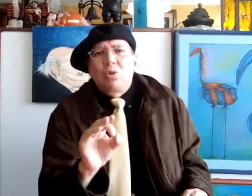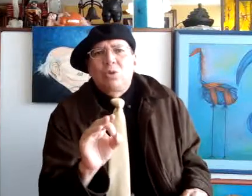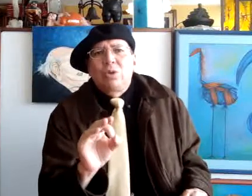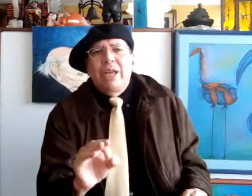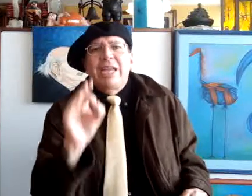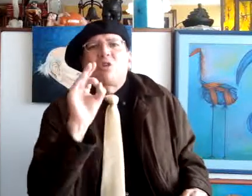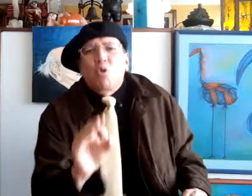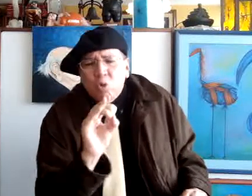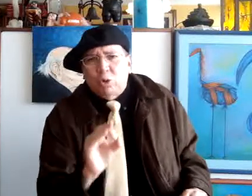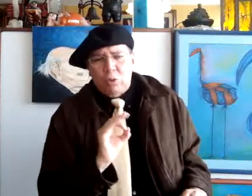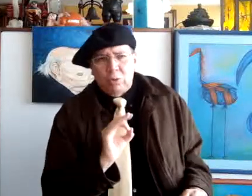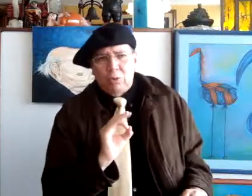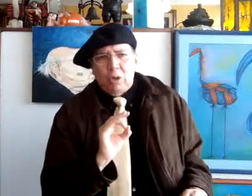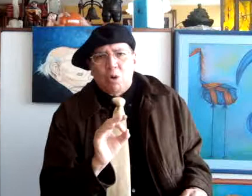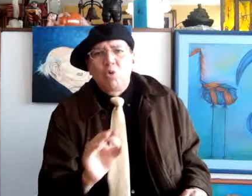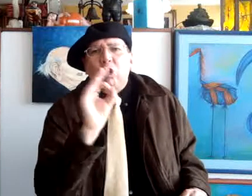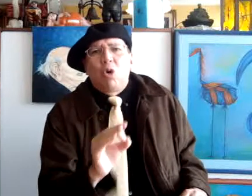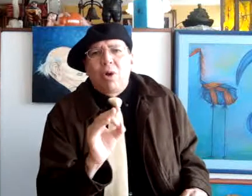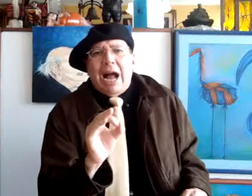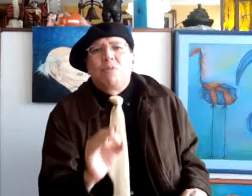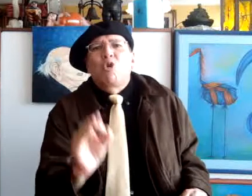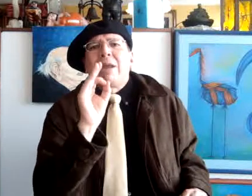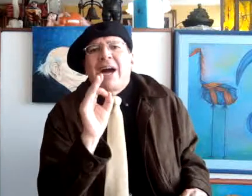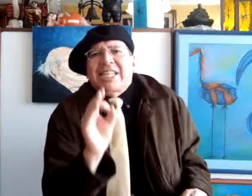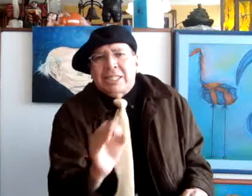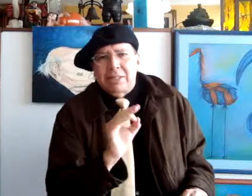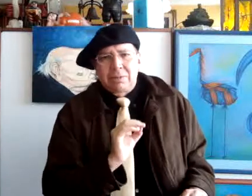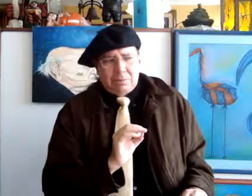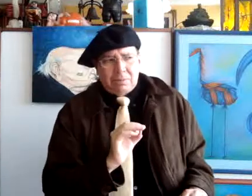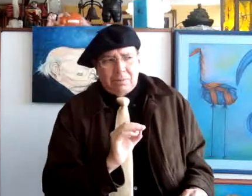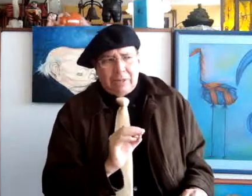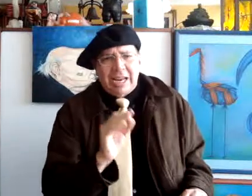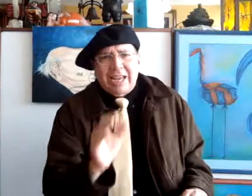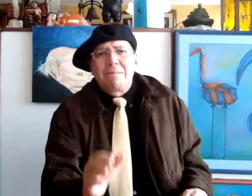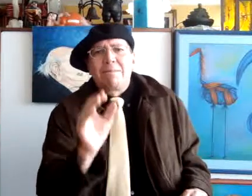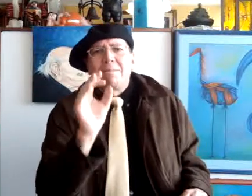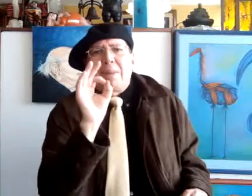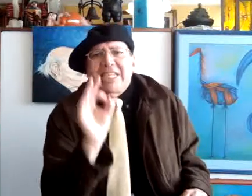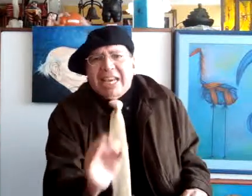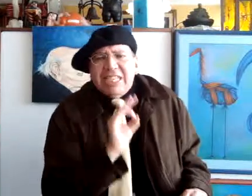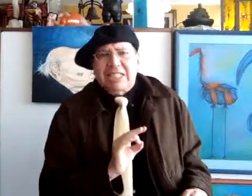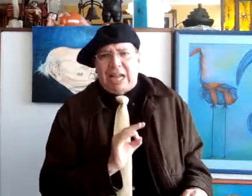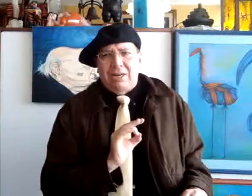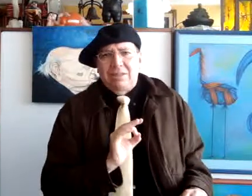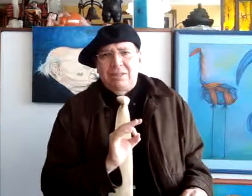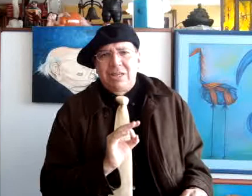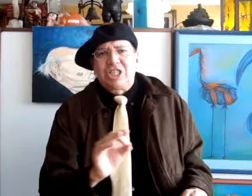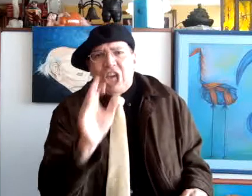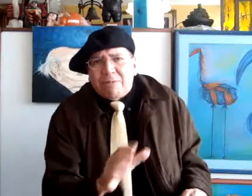en conjunto, junto a Burle Marx, el gran paisajista. Chef,